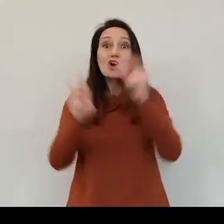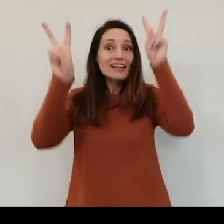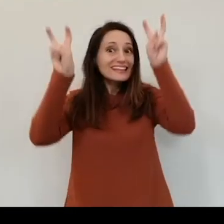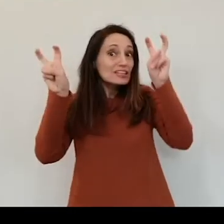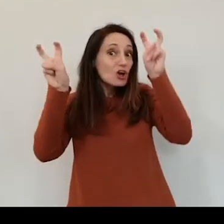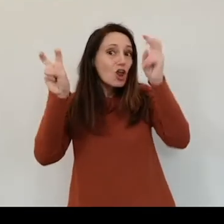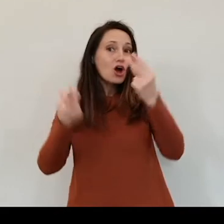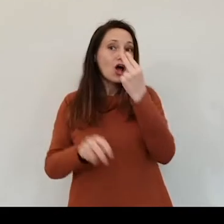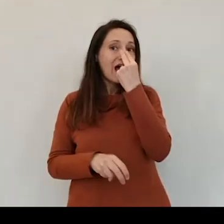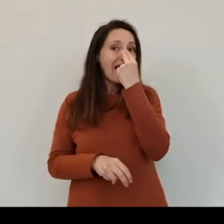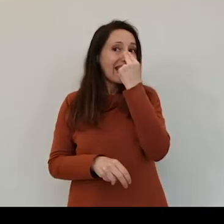Ciao!